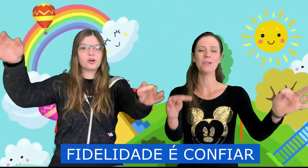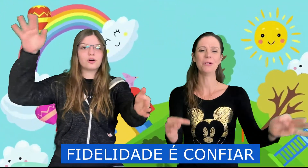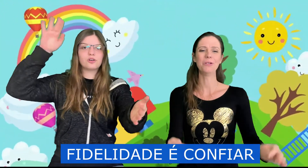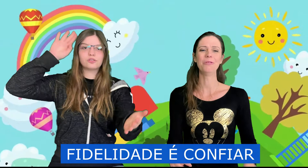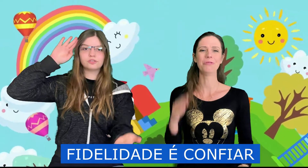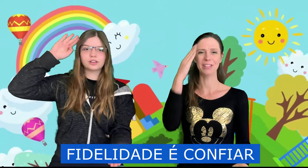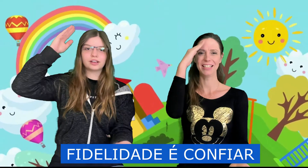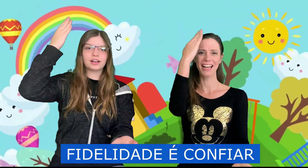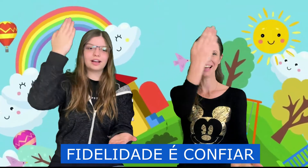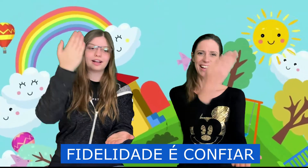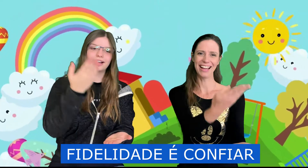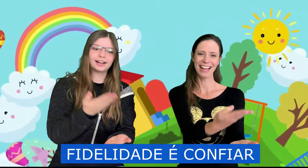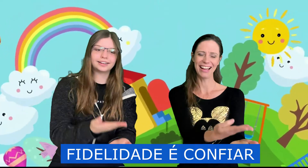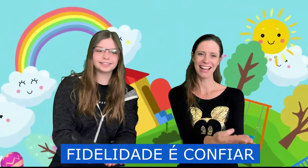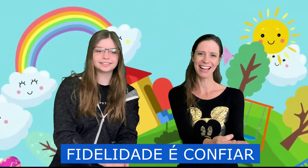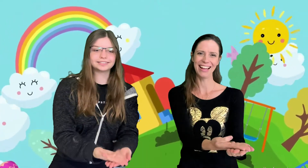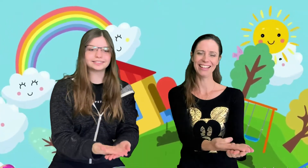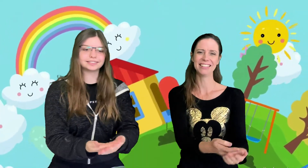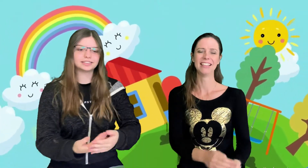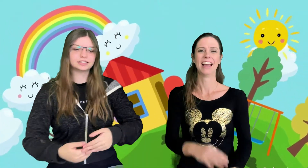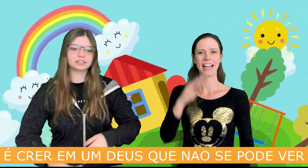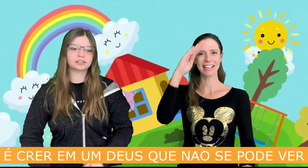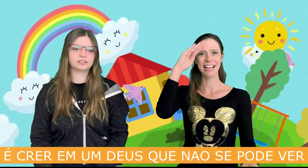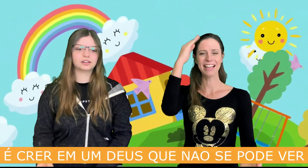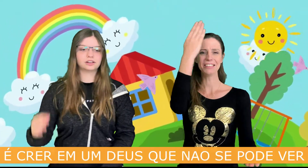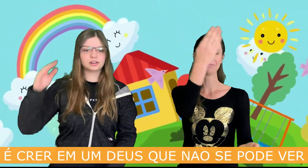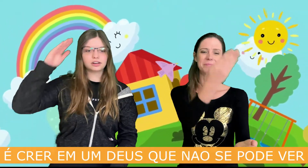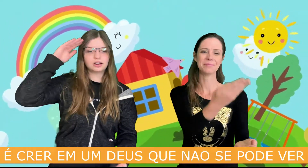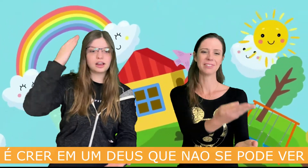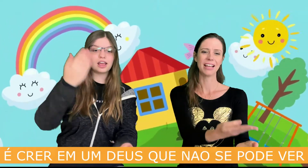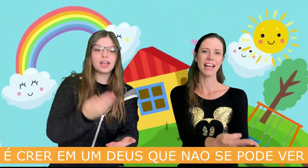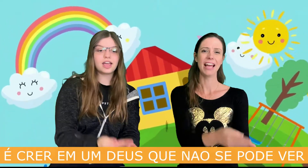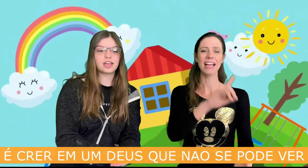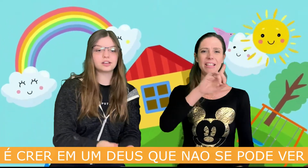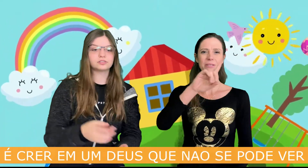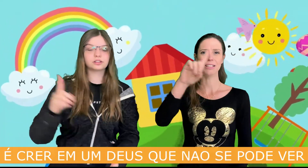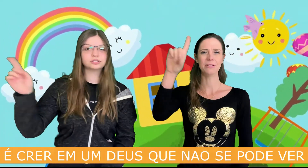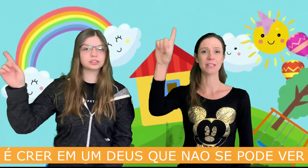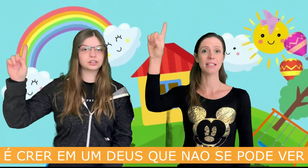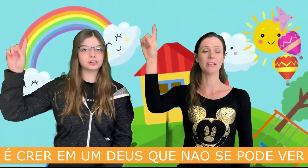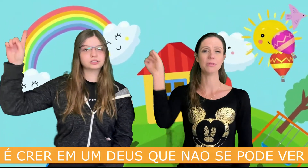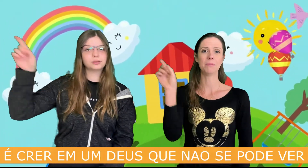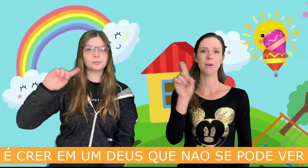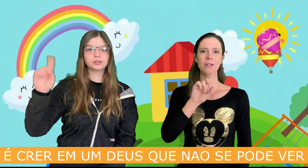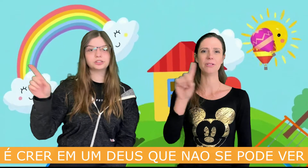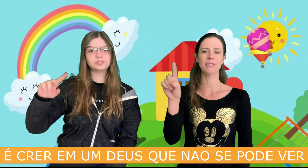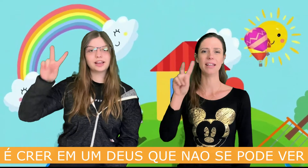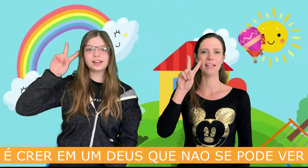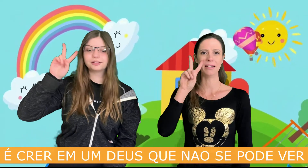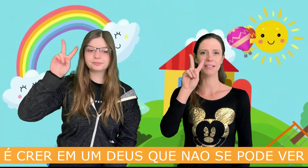confiar É crer em um Deus que não se pode ver